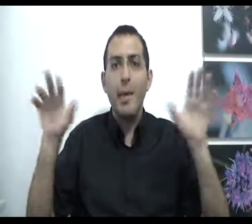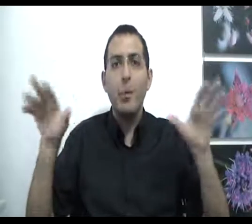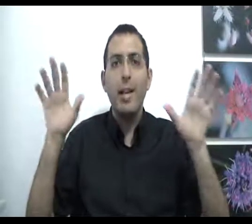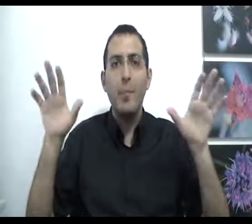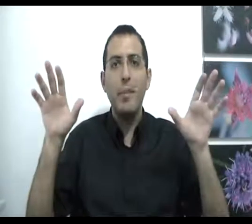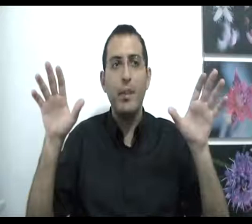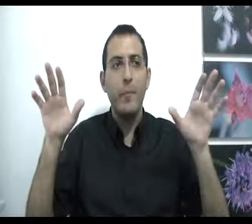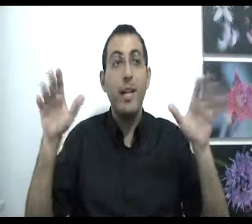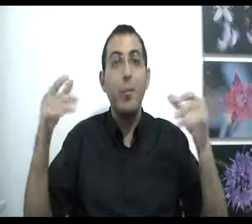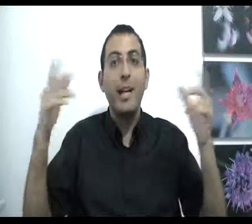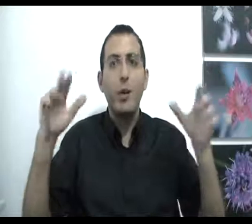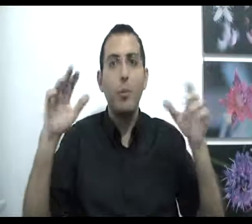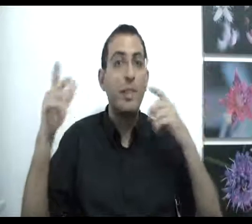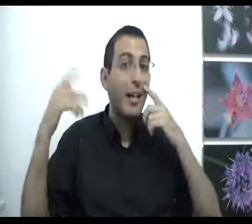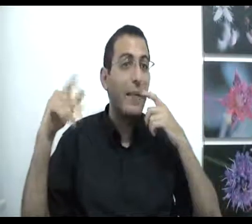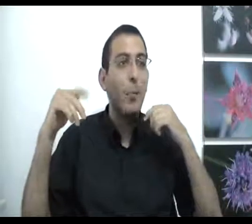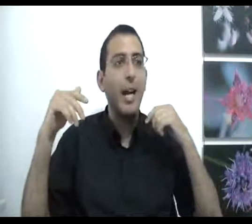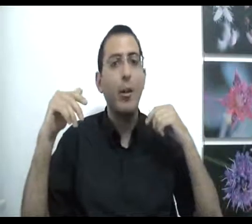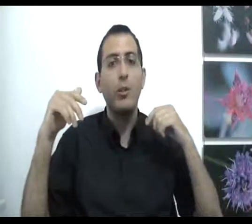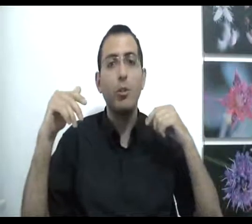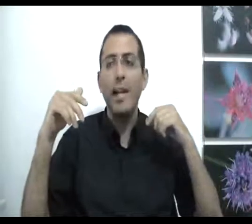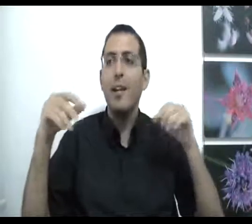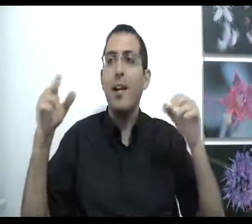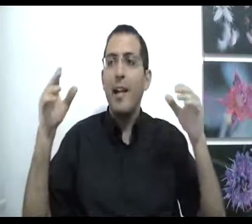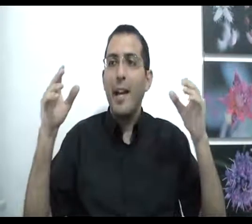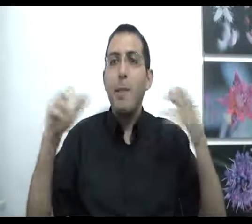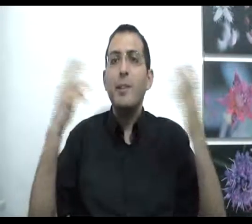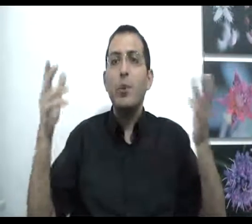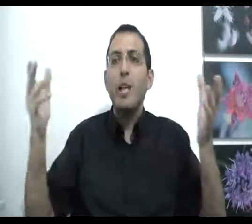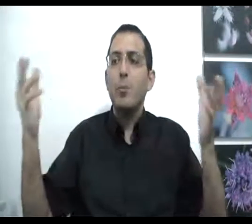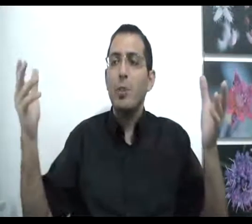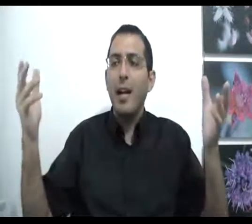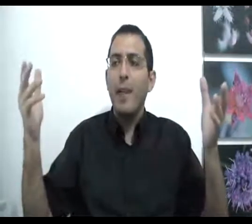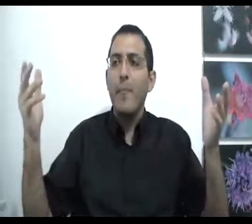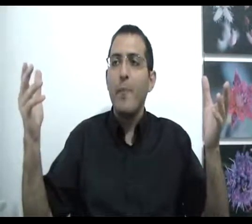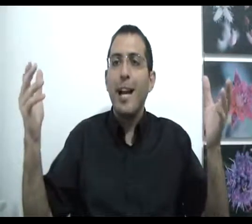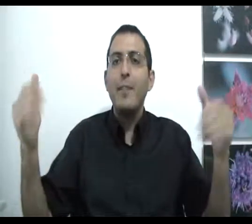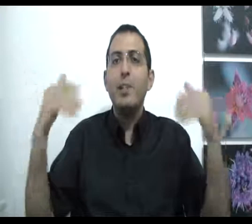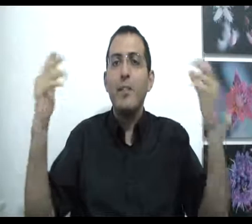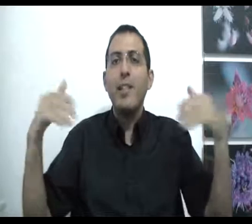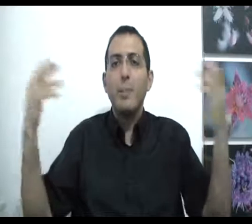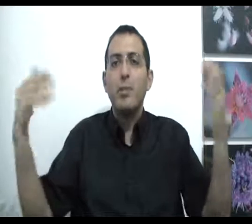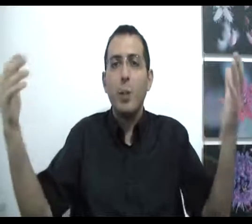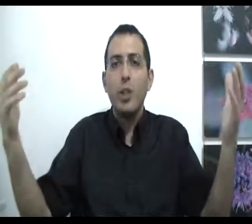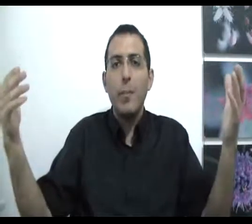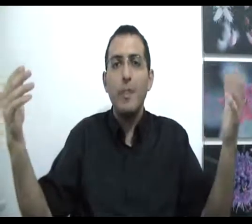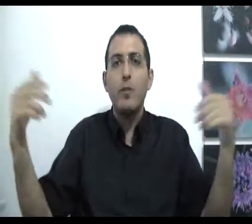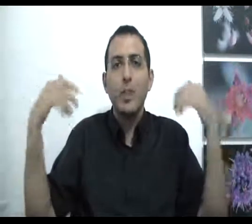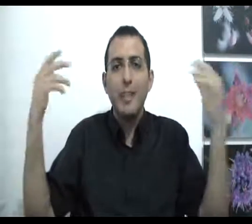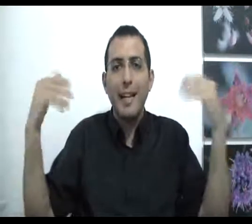אם הוא נראה אמיתי גם אם הוא נראה לא מוזר גם אם הוא נראה הגיוני זאת אומרת אם המציאות שלנו מוזרה עדיף שתבין את המוזרות של המציאות ושתתחיל